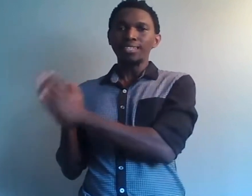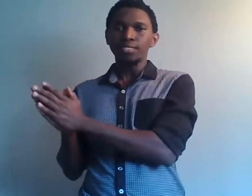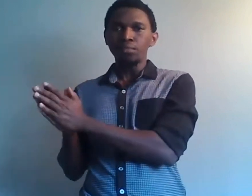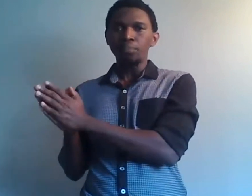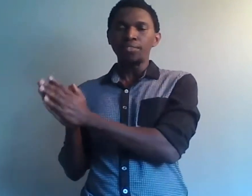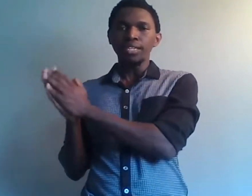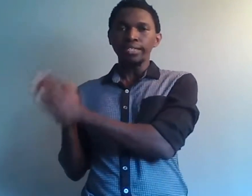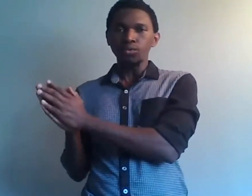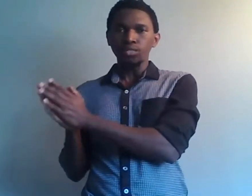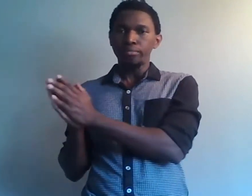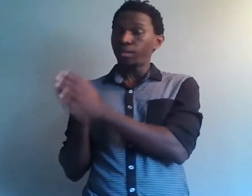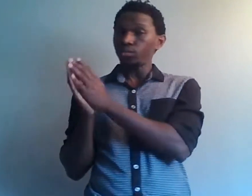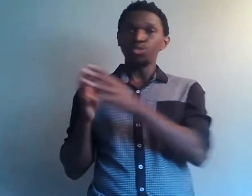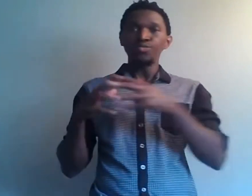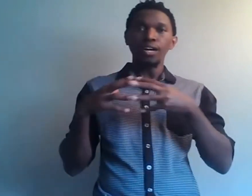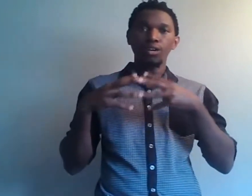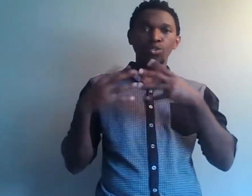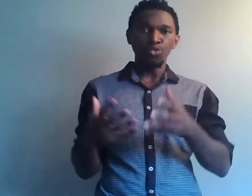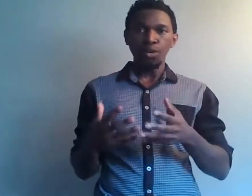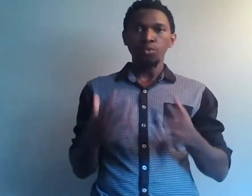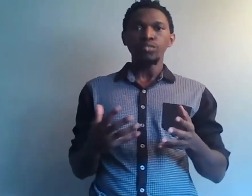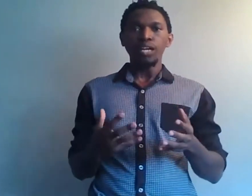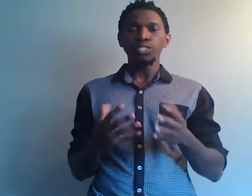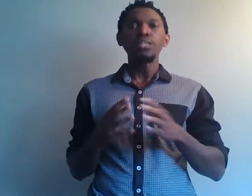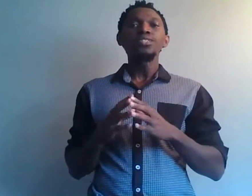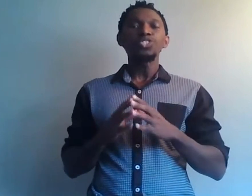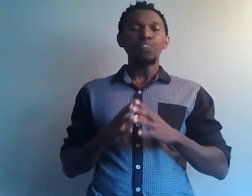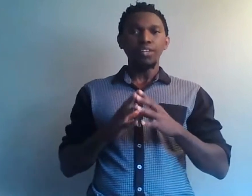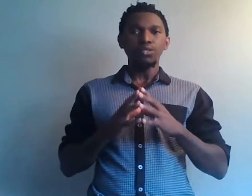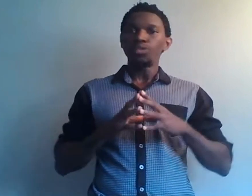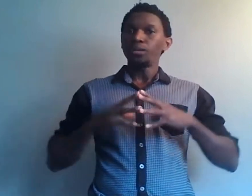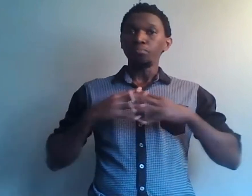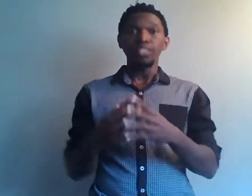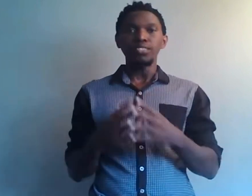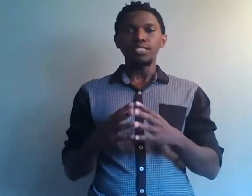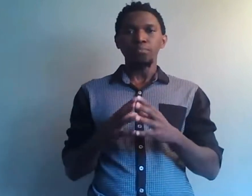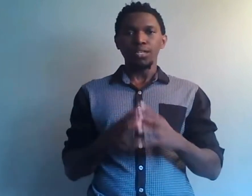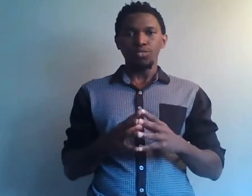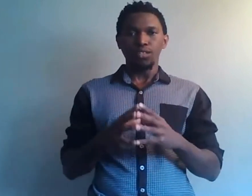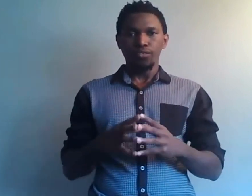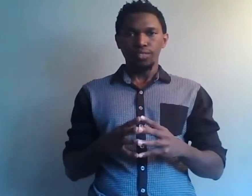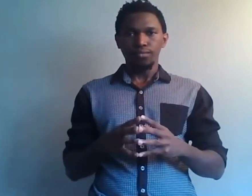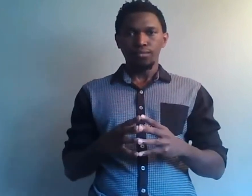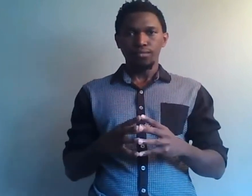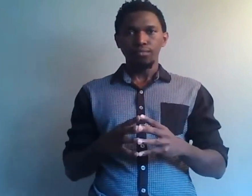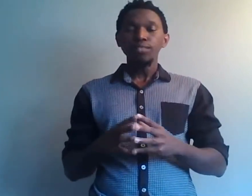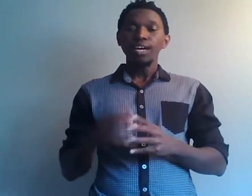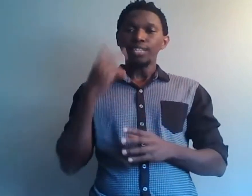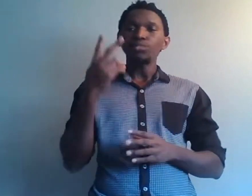aimable avec les autres, mais lorsque tu vas recevoir beaucoup d'argent, tu ne vas faire que piétiner ces personnes-là en fait. La deuxième